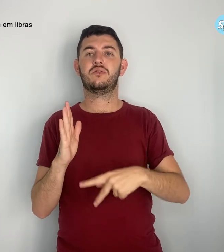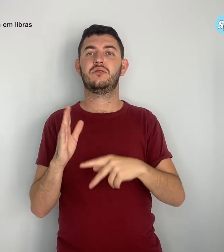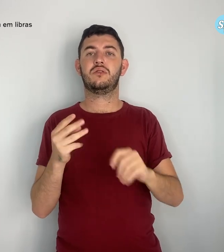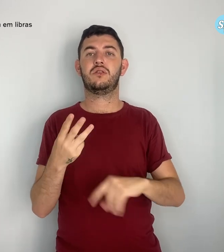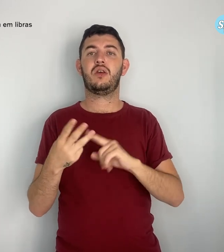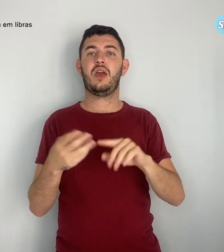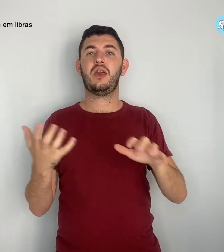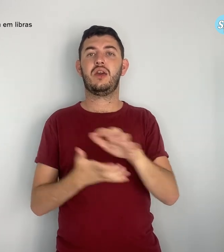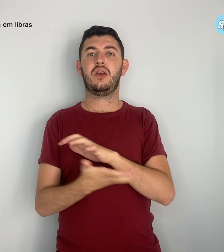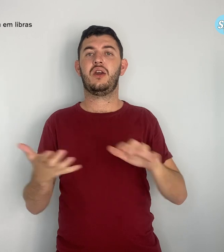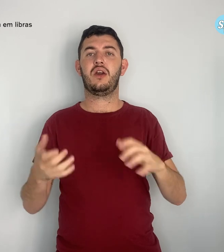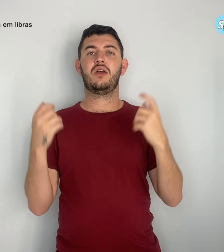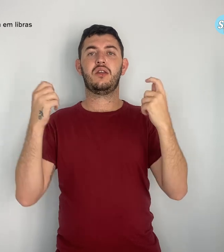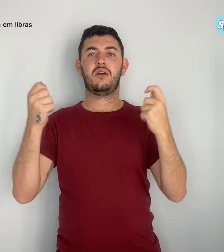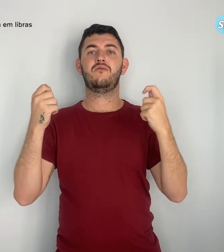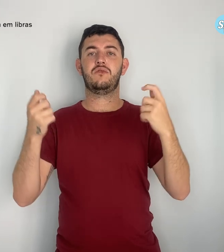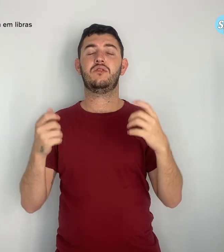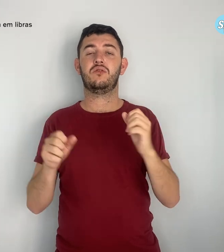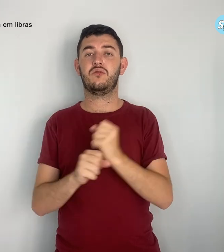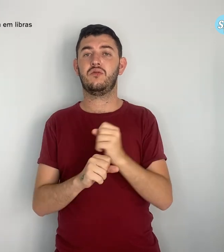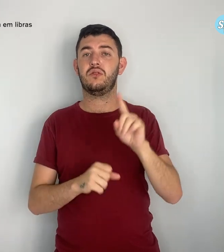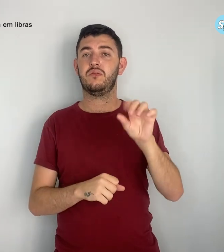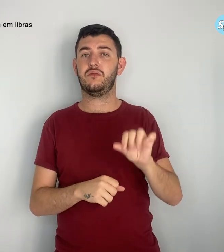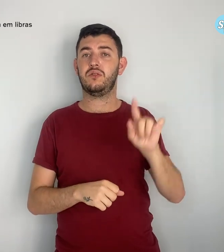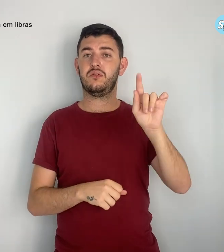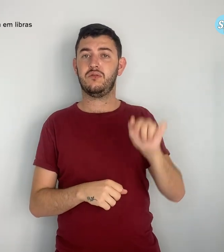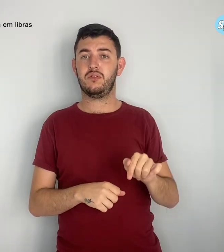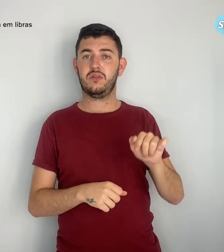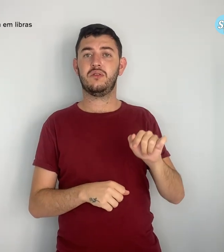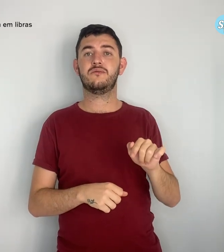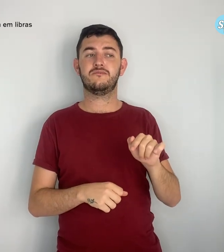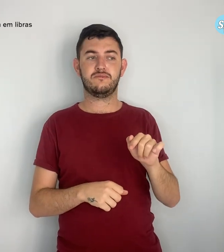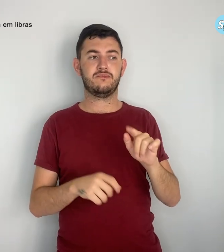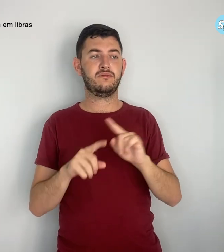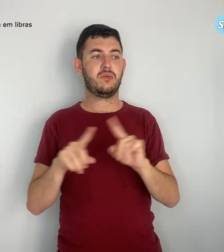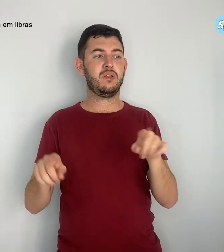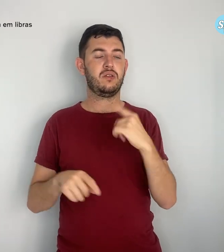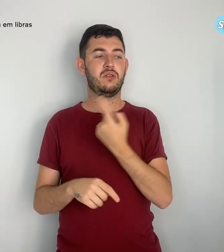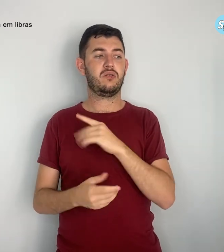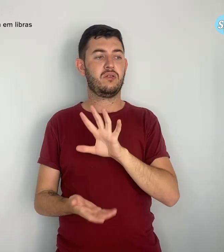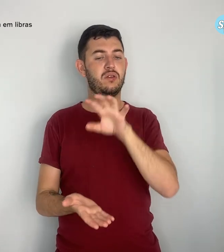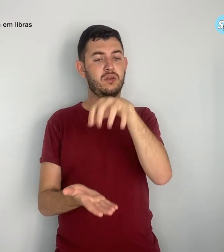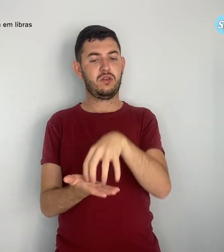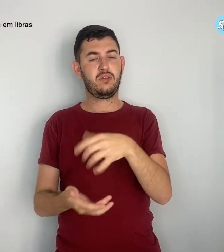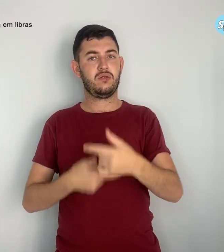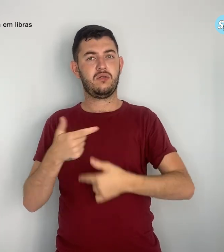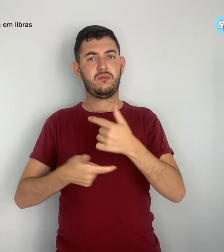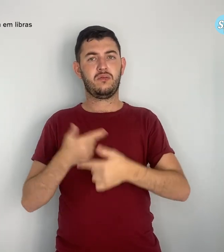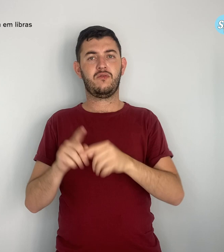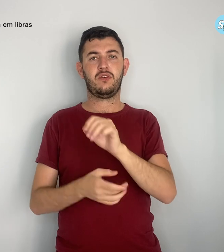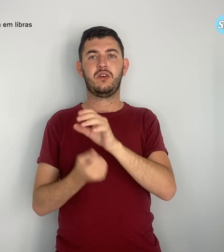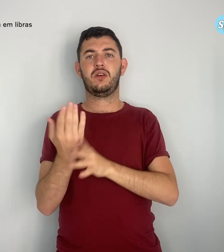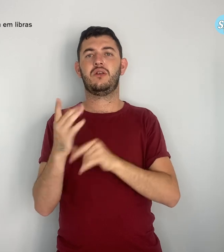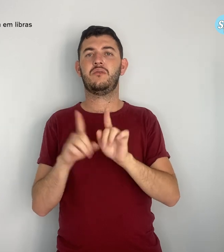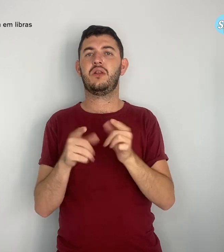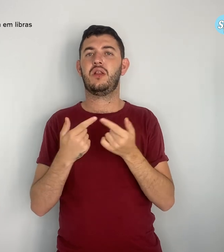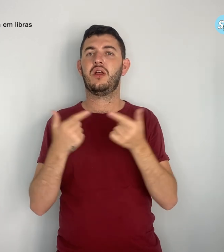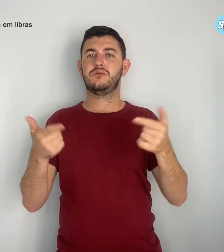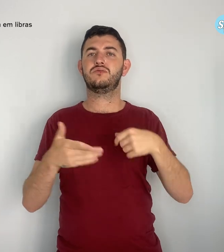geral de 1917. Nossa Central nasceu da luta pela redemocratização